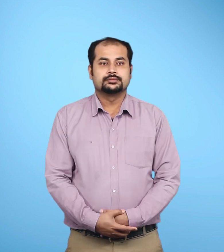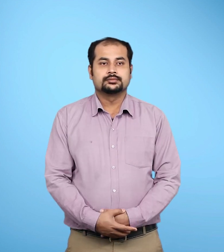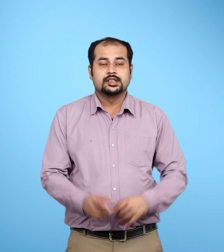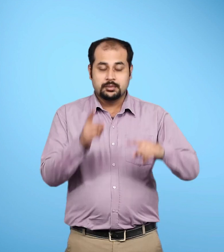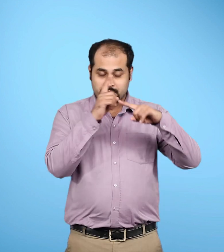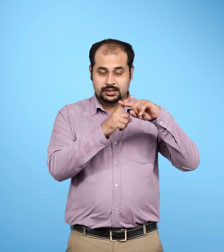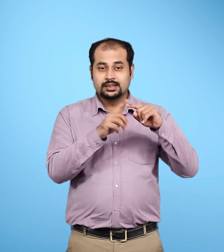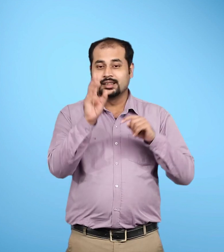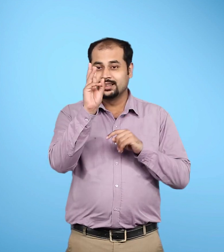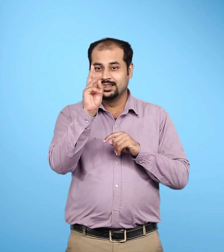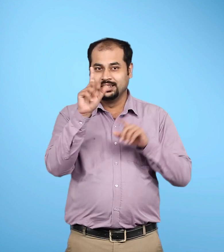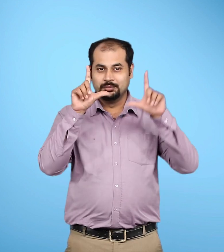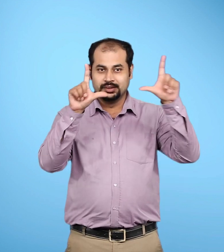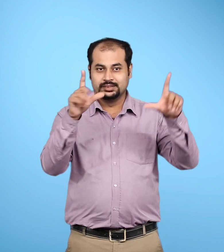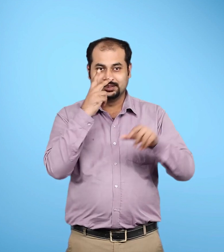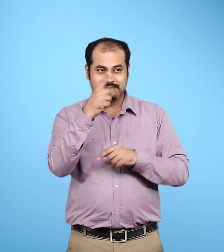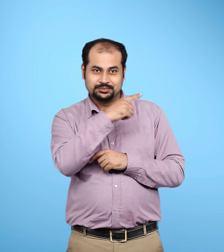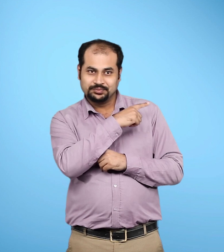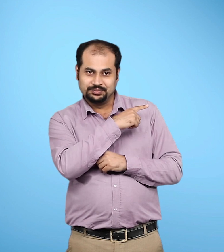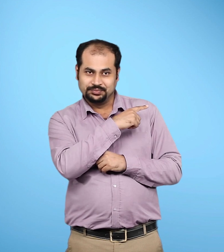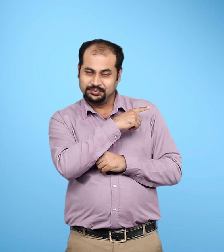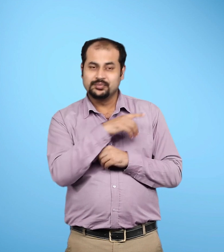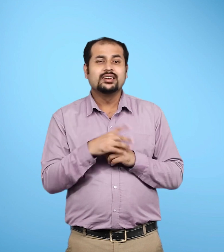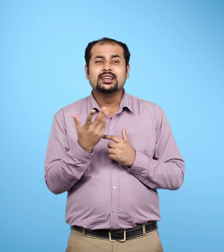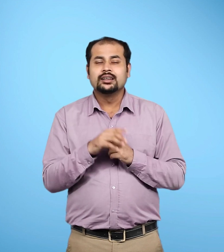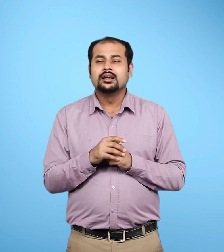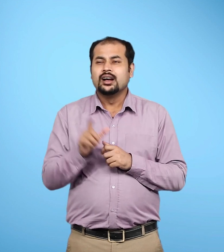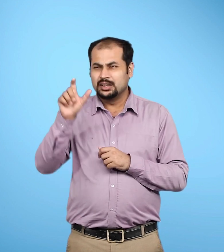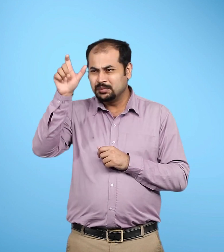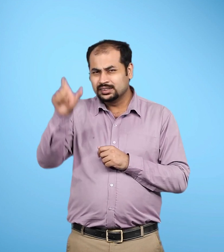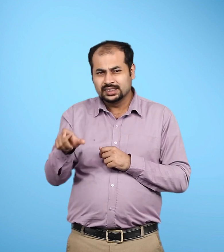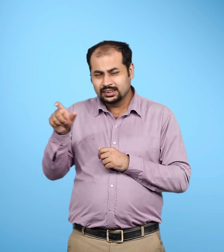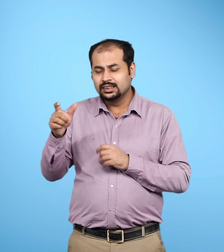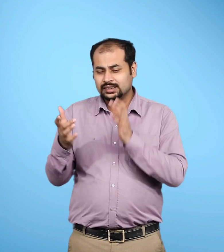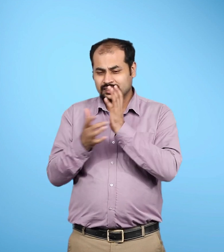तथा उसके बाद मानव निर्मित उपग्रह को अंतरिक्ष में छोड़ा जाता है